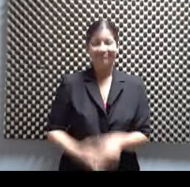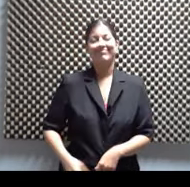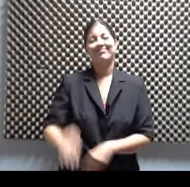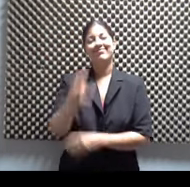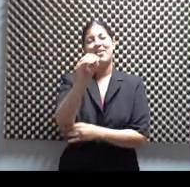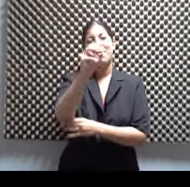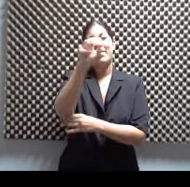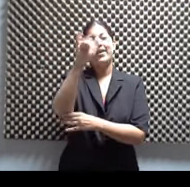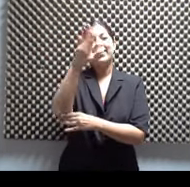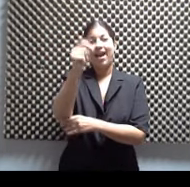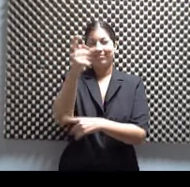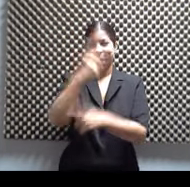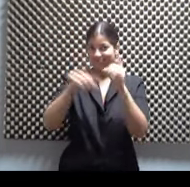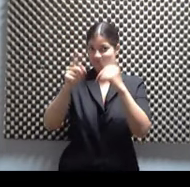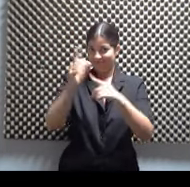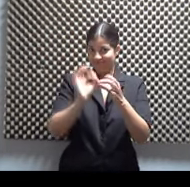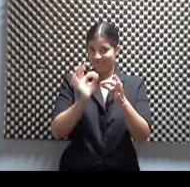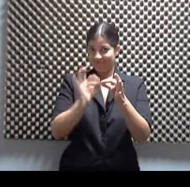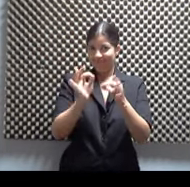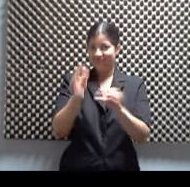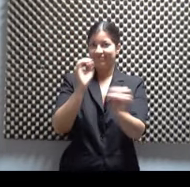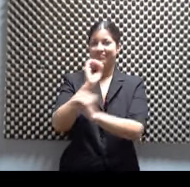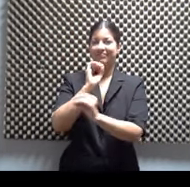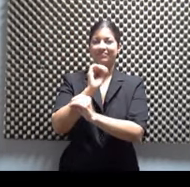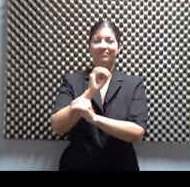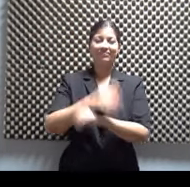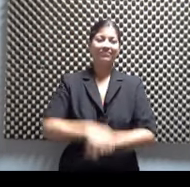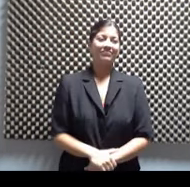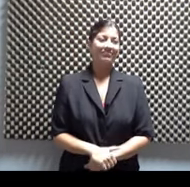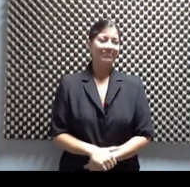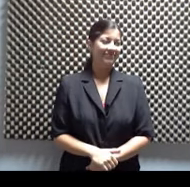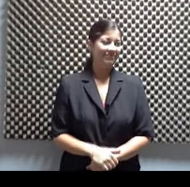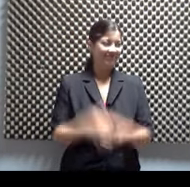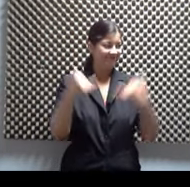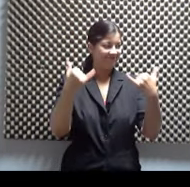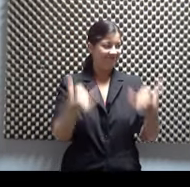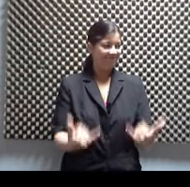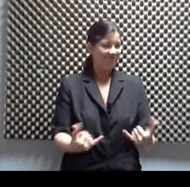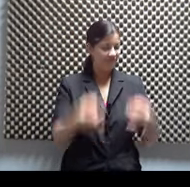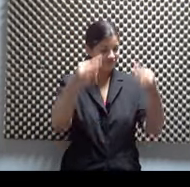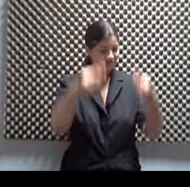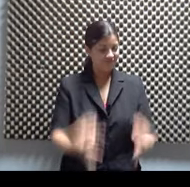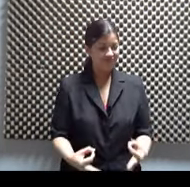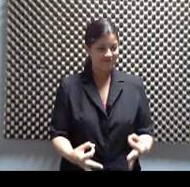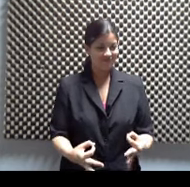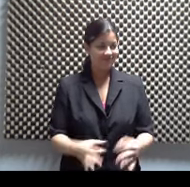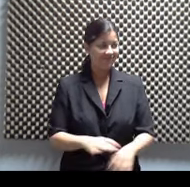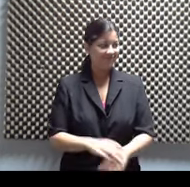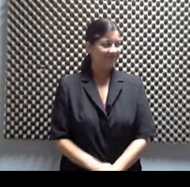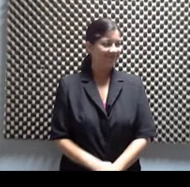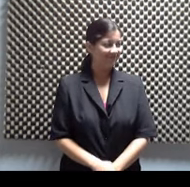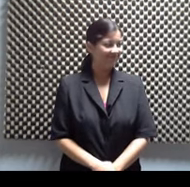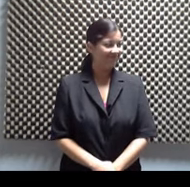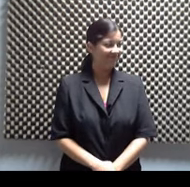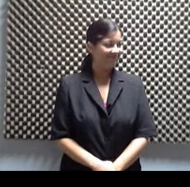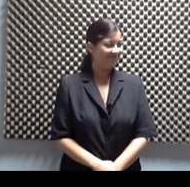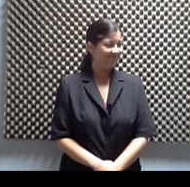Cabilla, como nuestro intérprete de lenguaje de señas en la noche de hoy. Oficial. Oficial. Mira, por Vintage